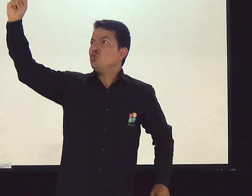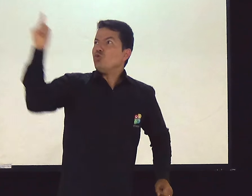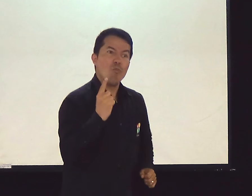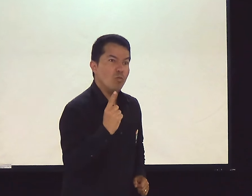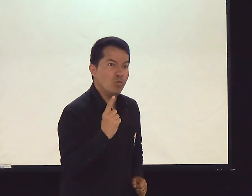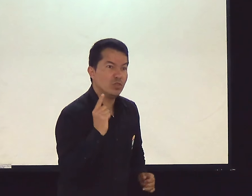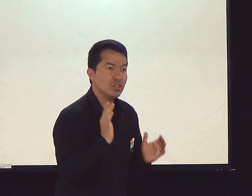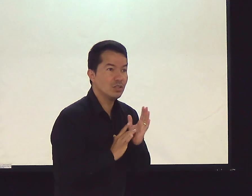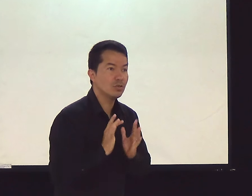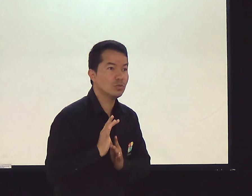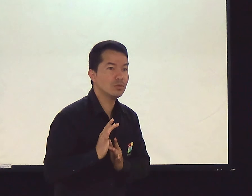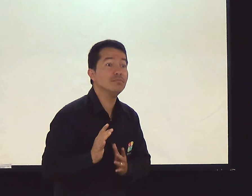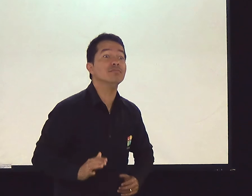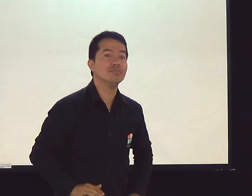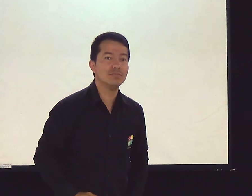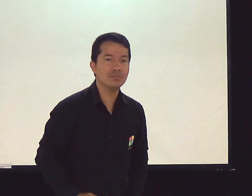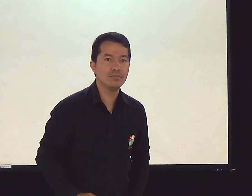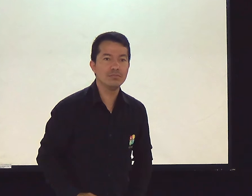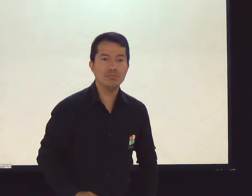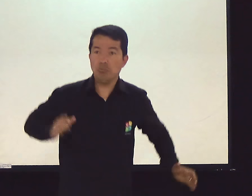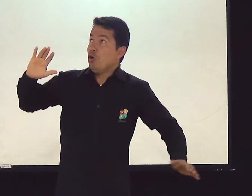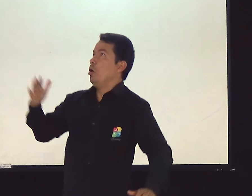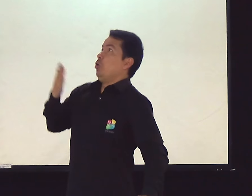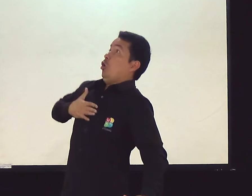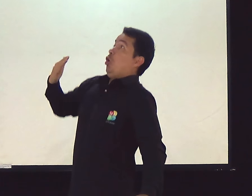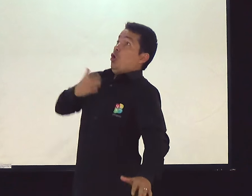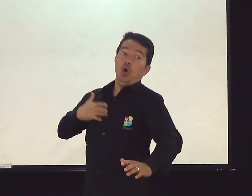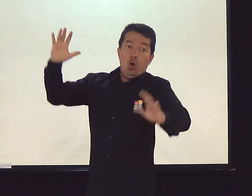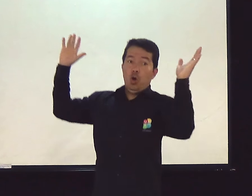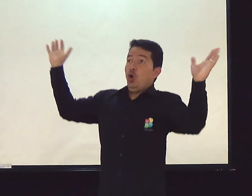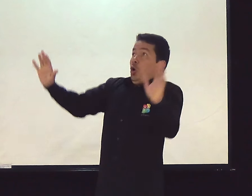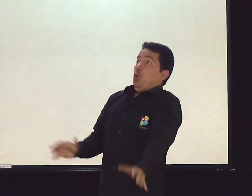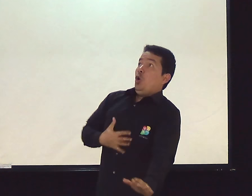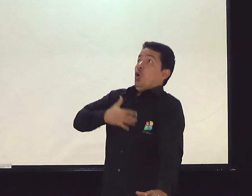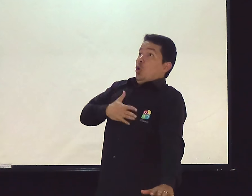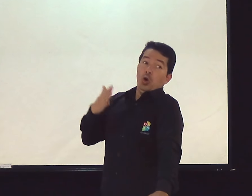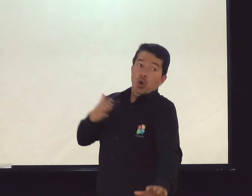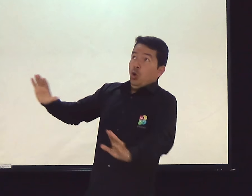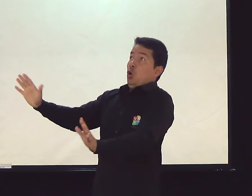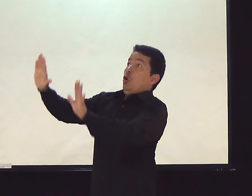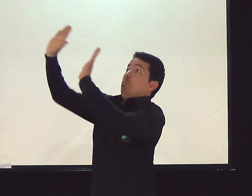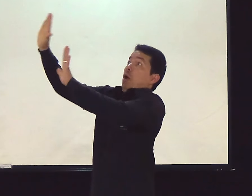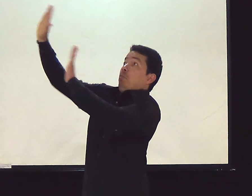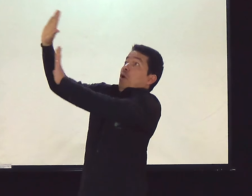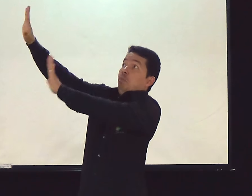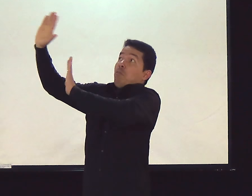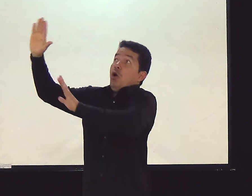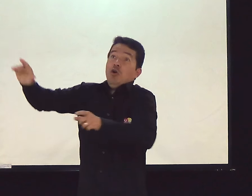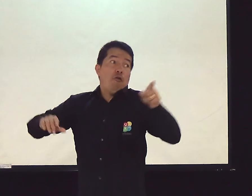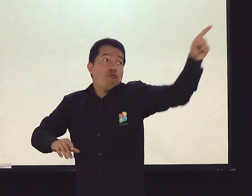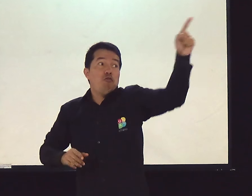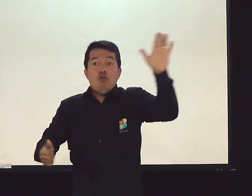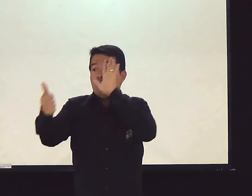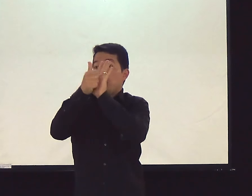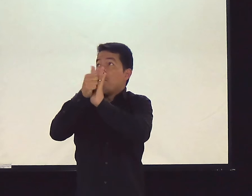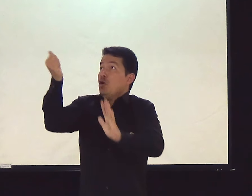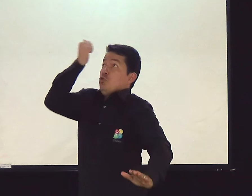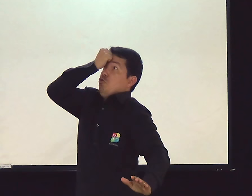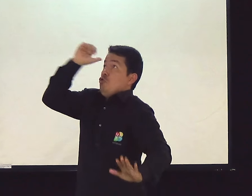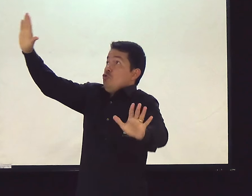Aí um dia Jesus vem. O senhor da casa volta. Não Jesus. Peraí, peraí. Que eu tenho que arrumar ali. Eu